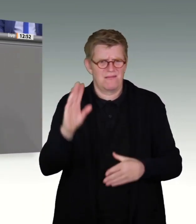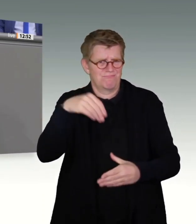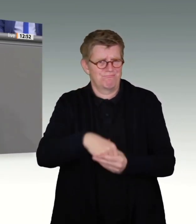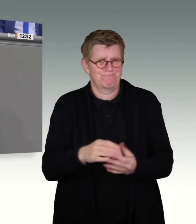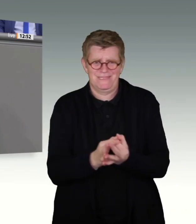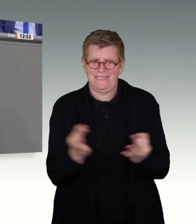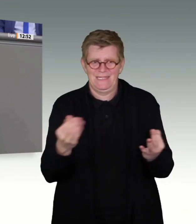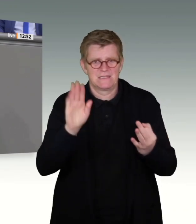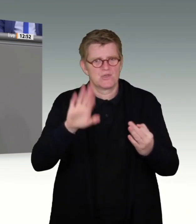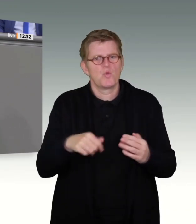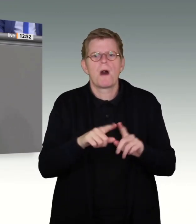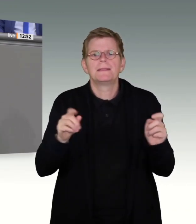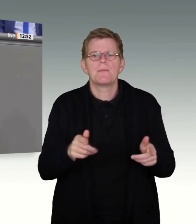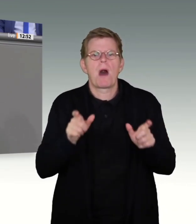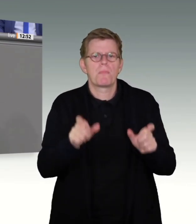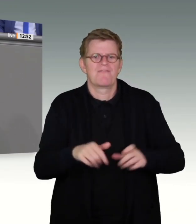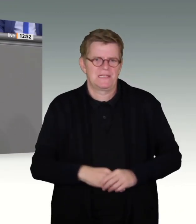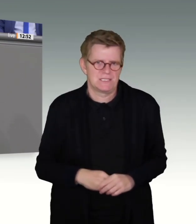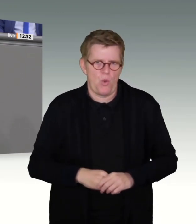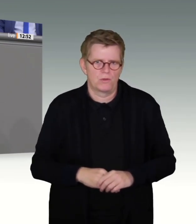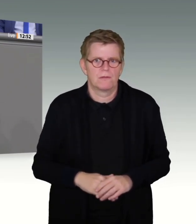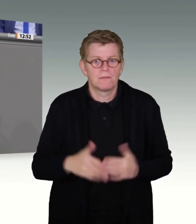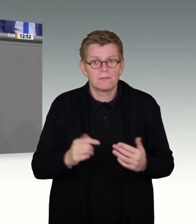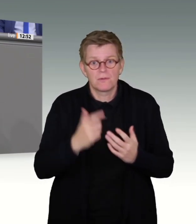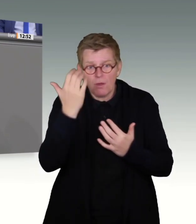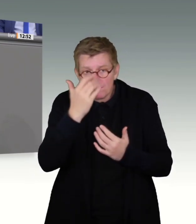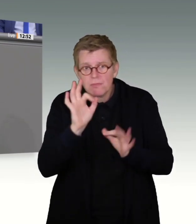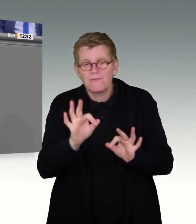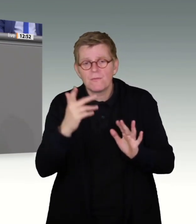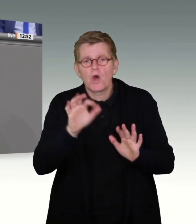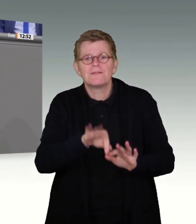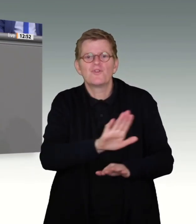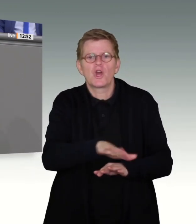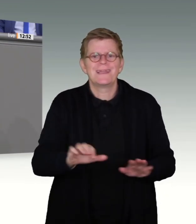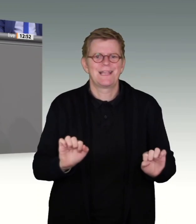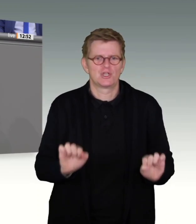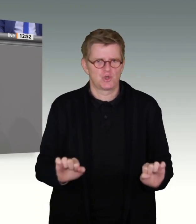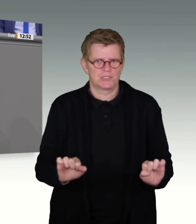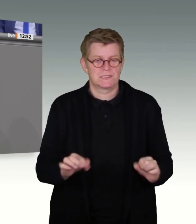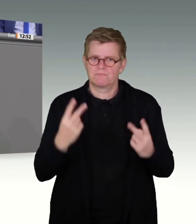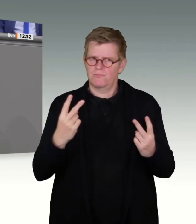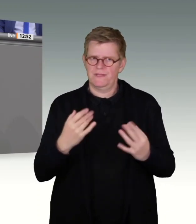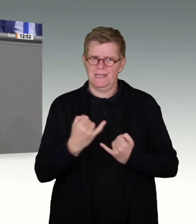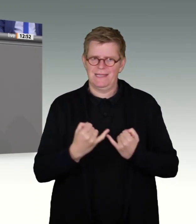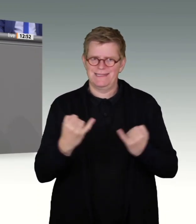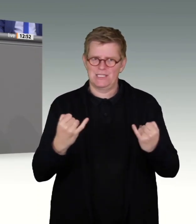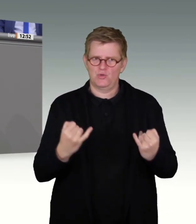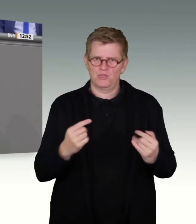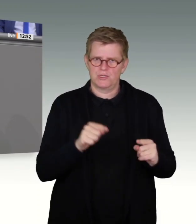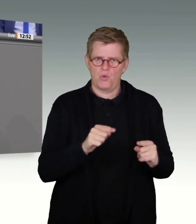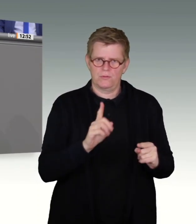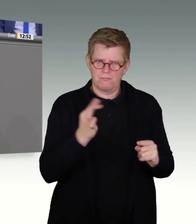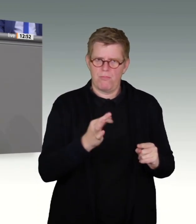Dabei geht es darum, wie wir die Kooperation von allen für den Kinderschutz wichtigen Institutionen voranbringen können. Wie wir funktionierende